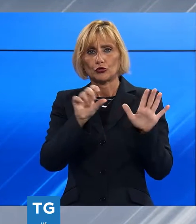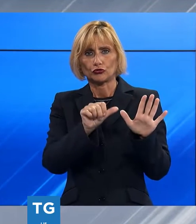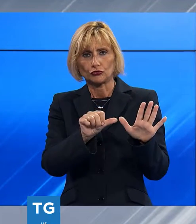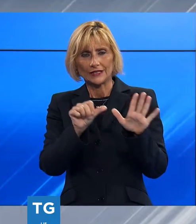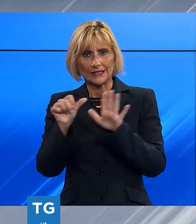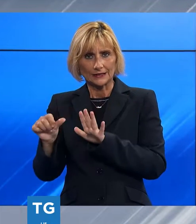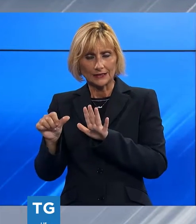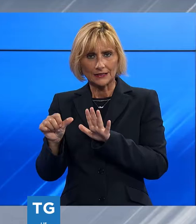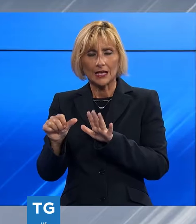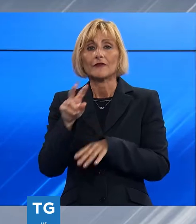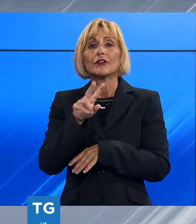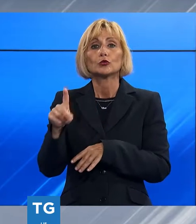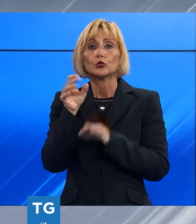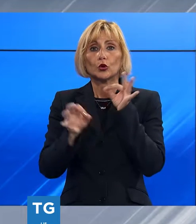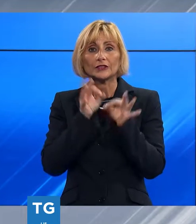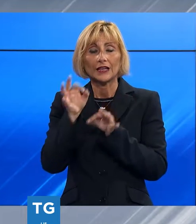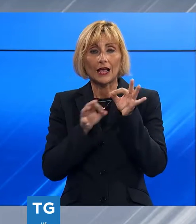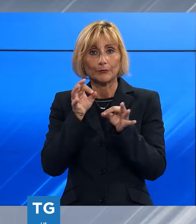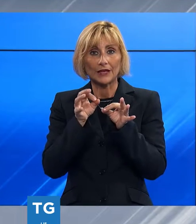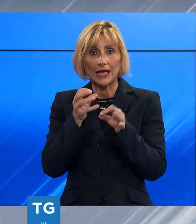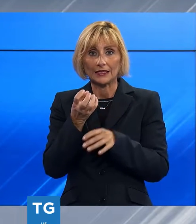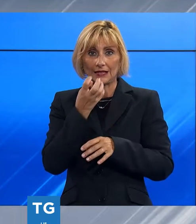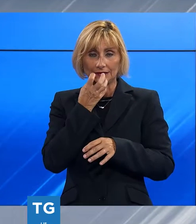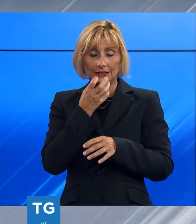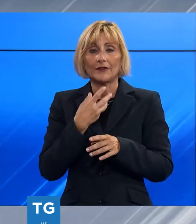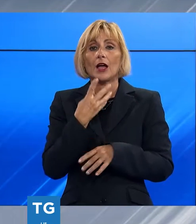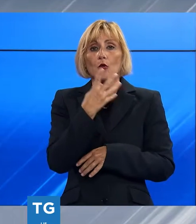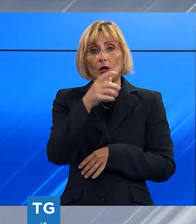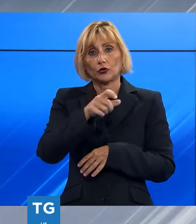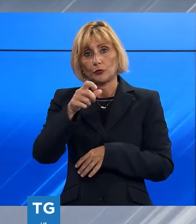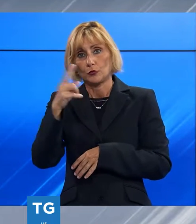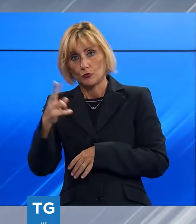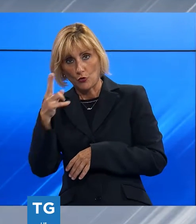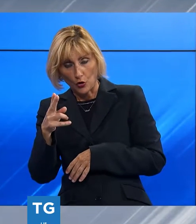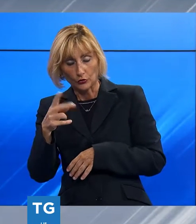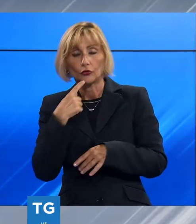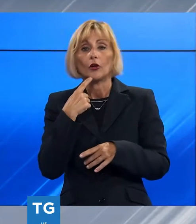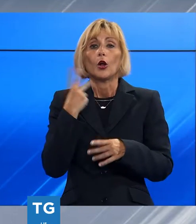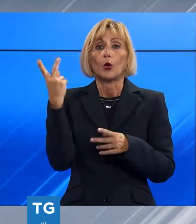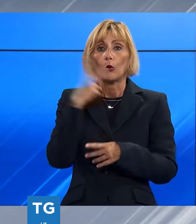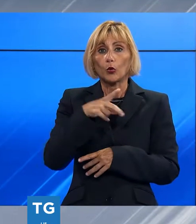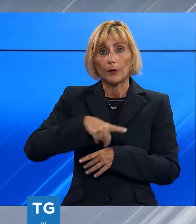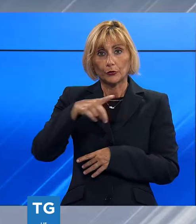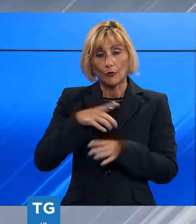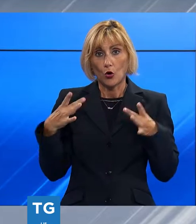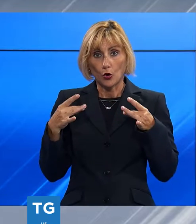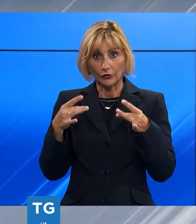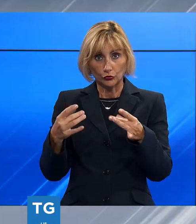21 in terapia intensiva. Ci sono stati 4 decessi in provincia di Lucca e nuovi contagiati sono